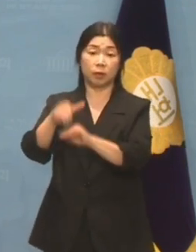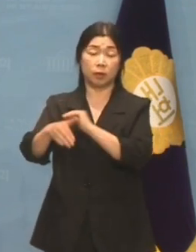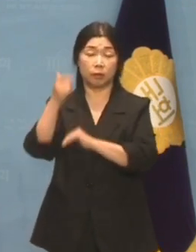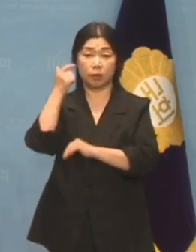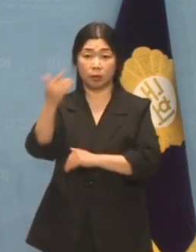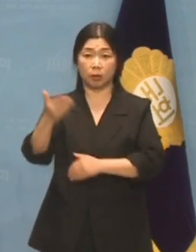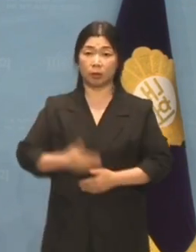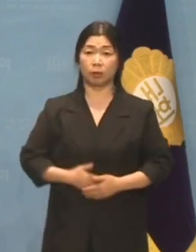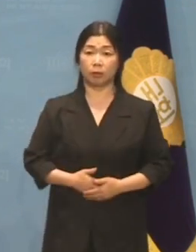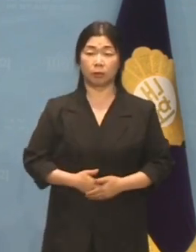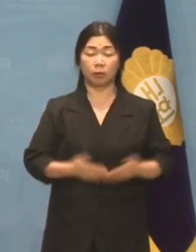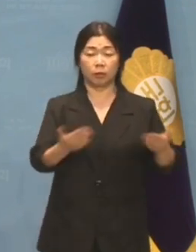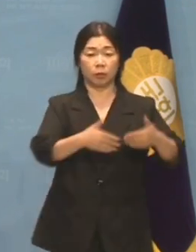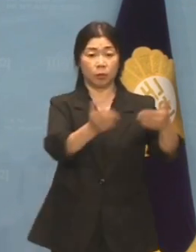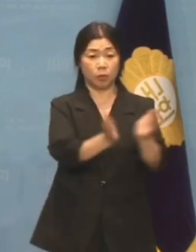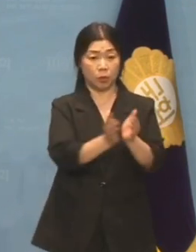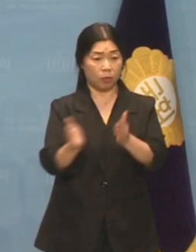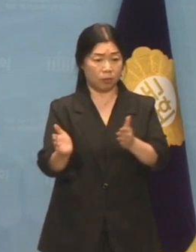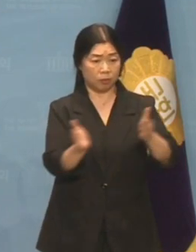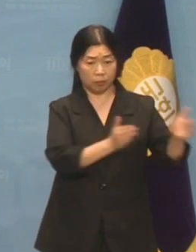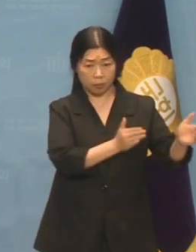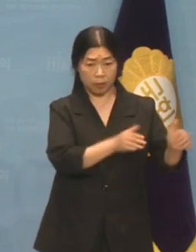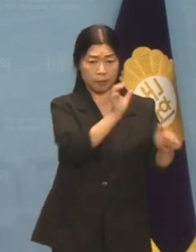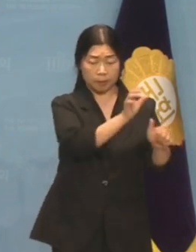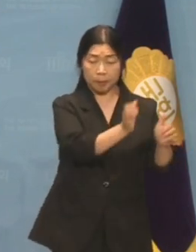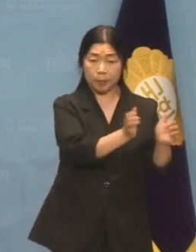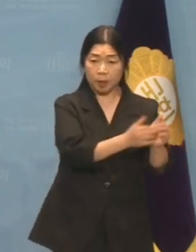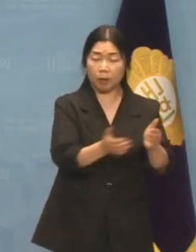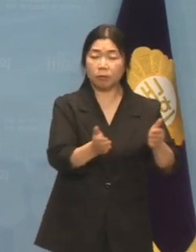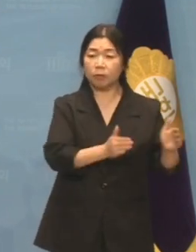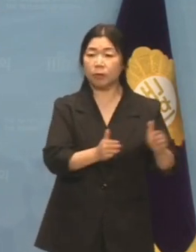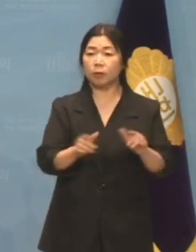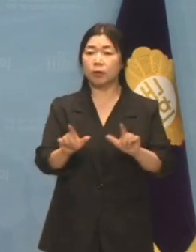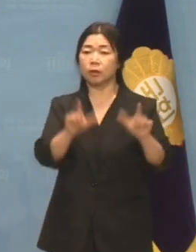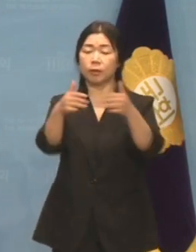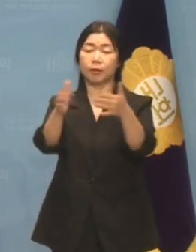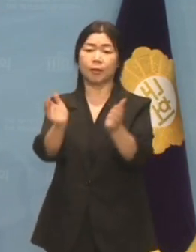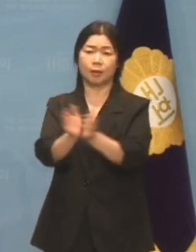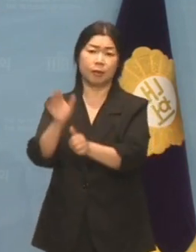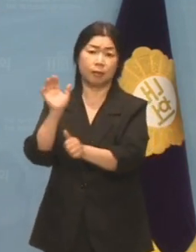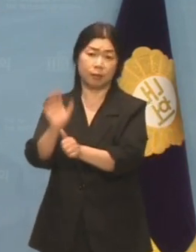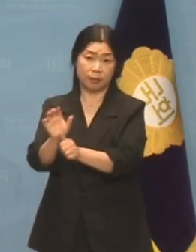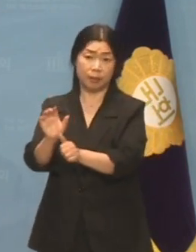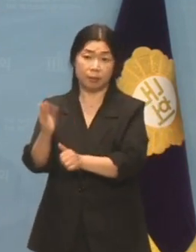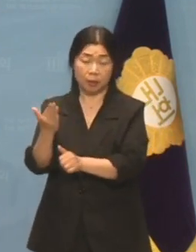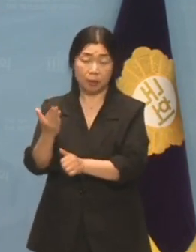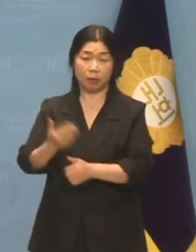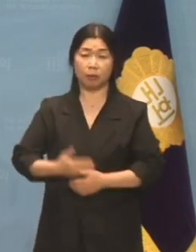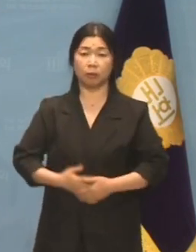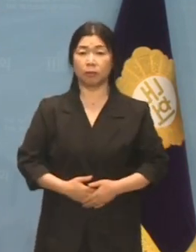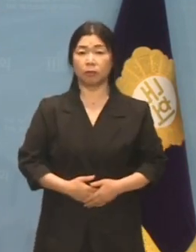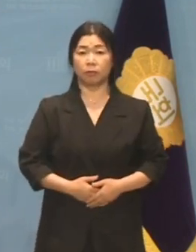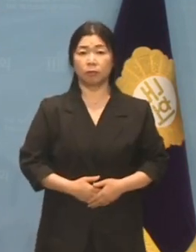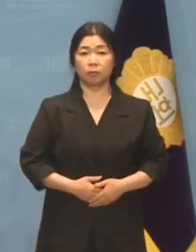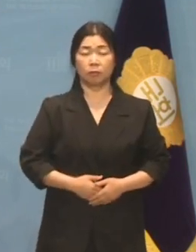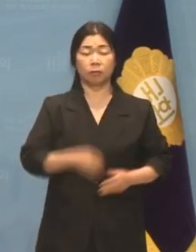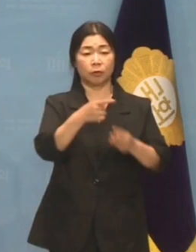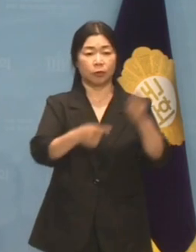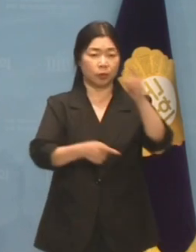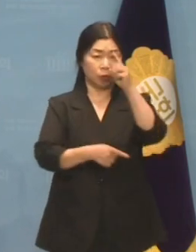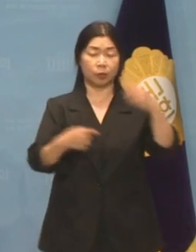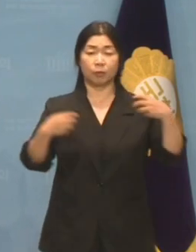시민단체입니까? 윤석열 정권이 본격적으로 시민단체 때려잡기에